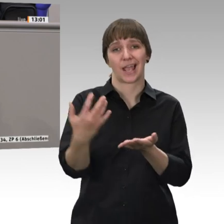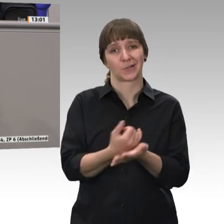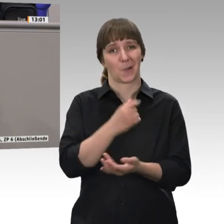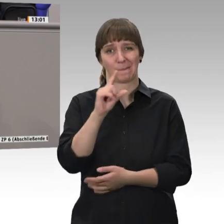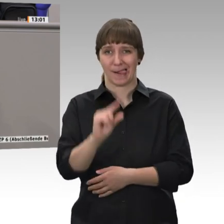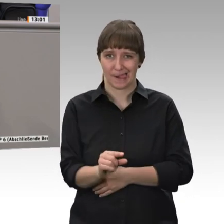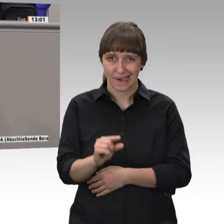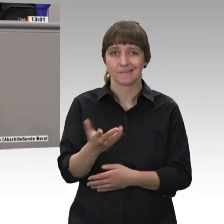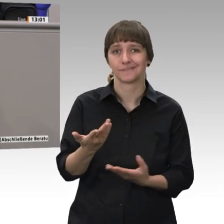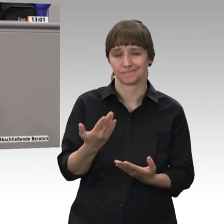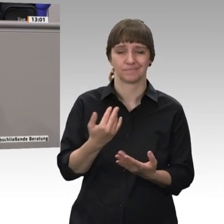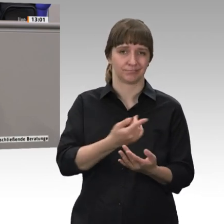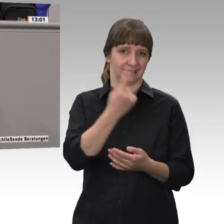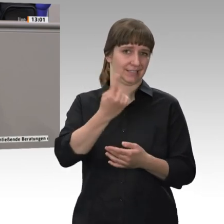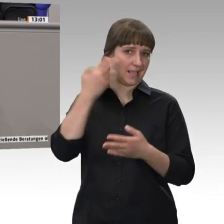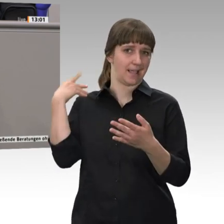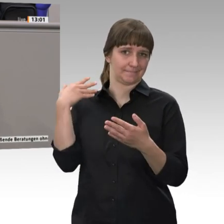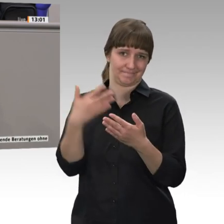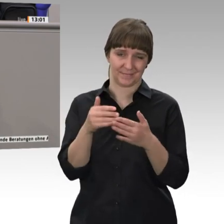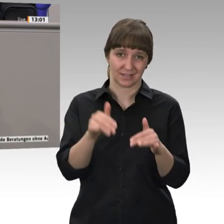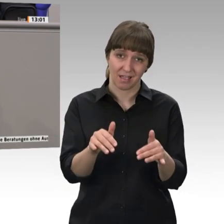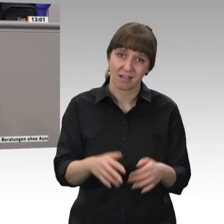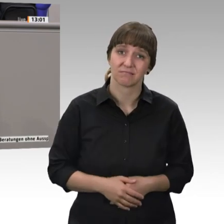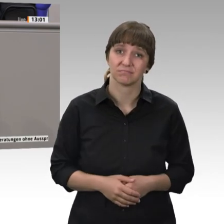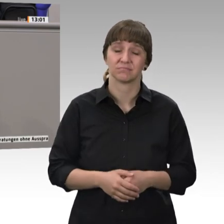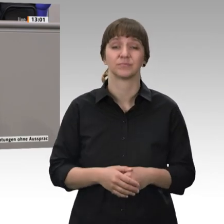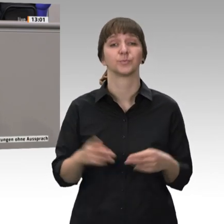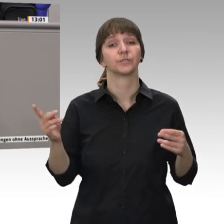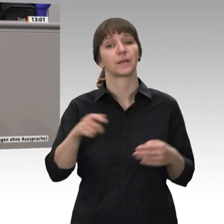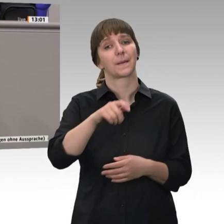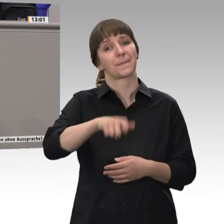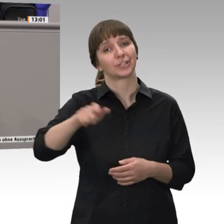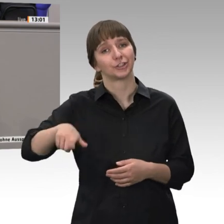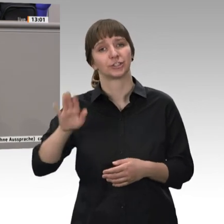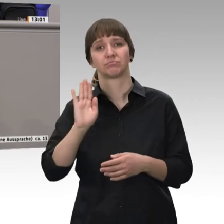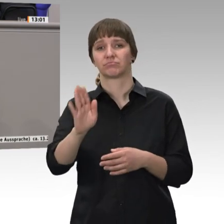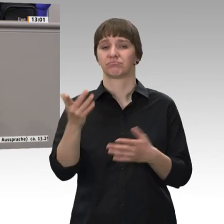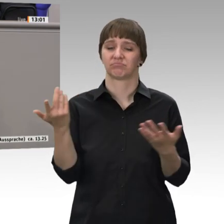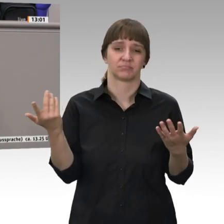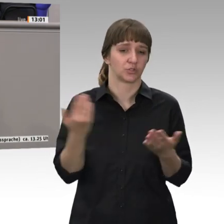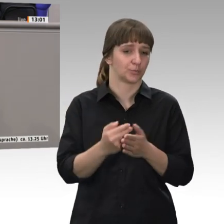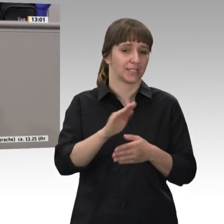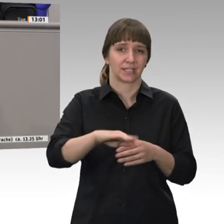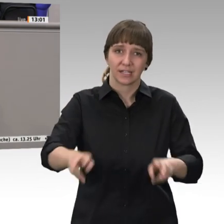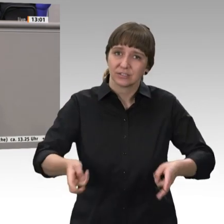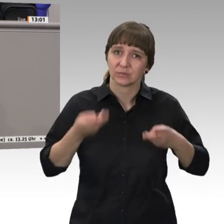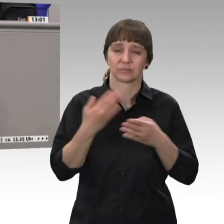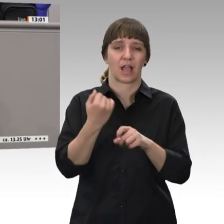Jahrzehnten gab, für Menschen mit Erwerbsbiografien mit harten Brüchen, weil sie zum Beispiel Kinder erzogen haben oder Pflegebedürftige